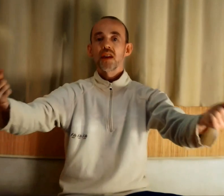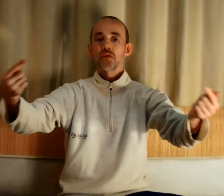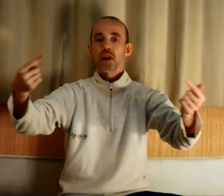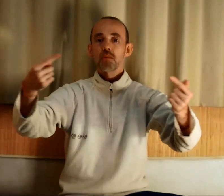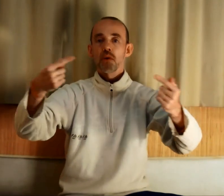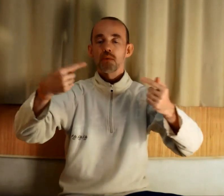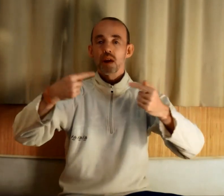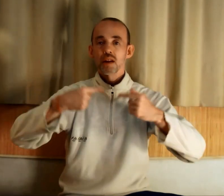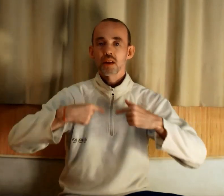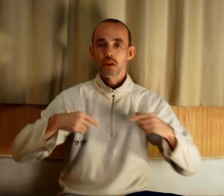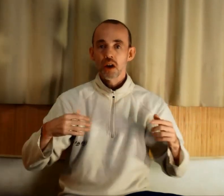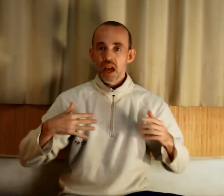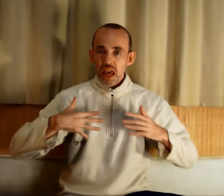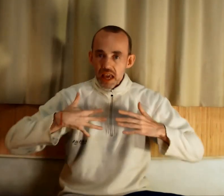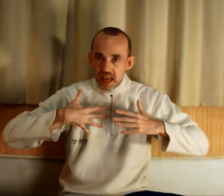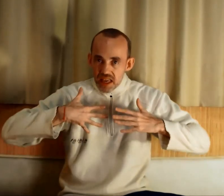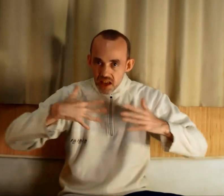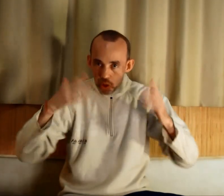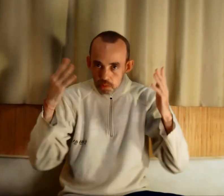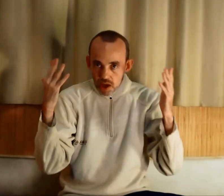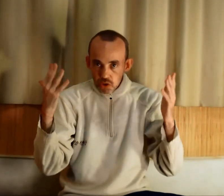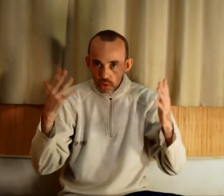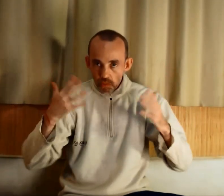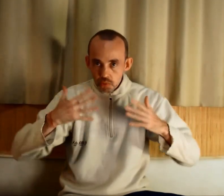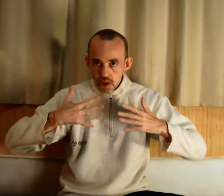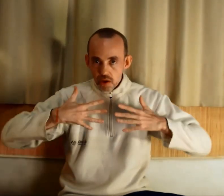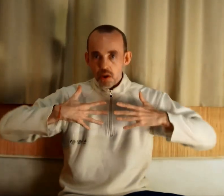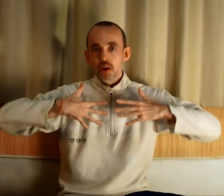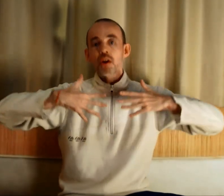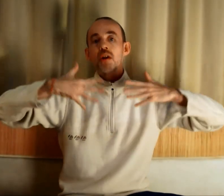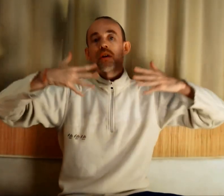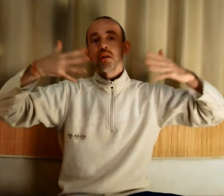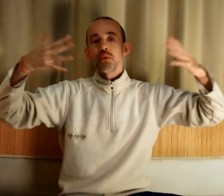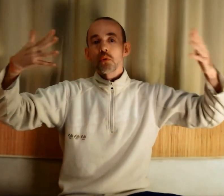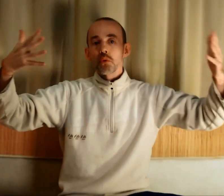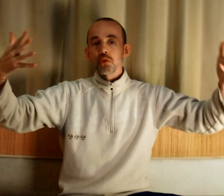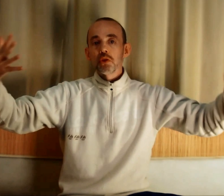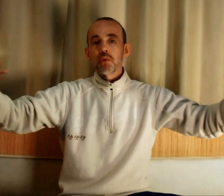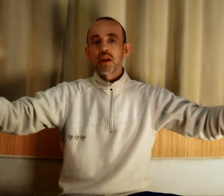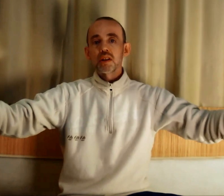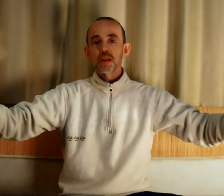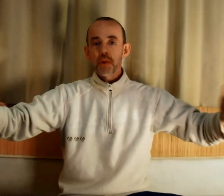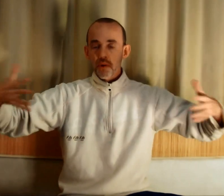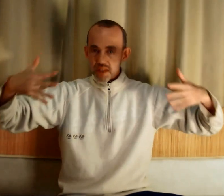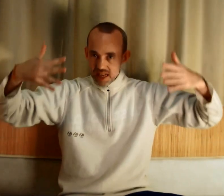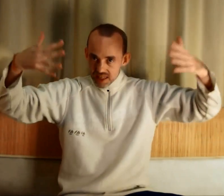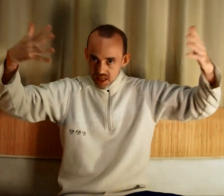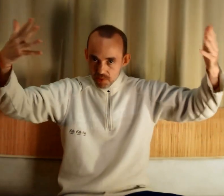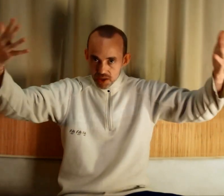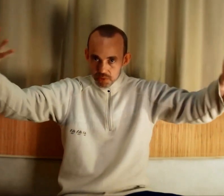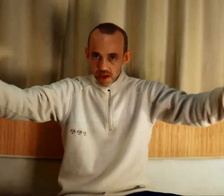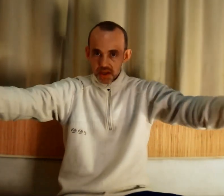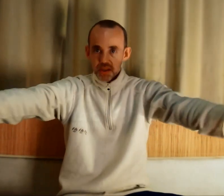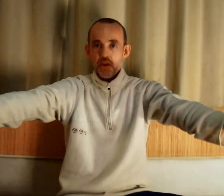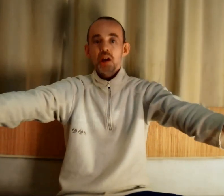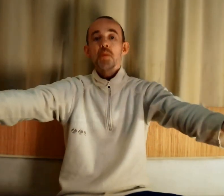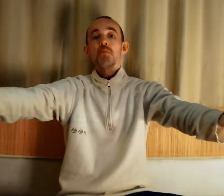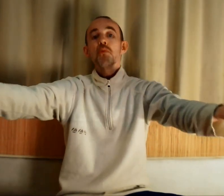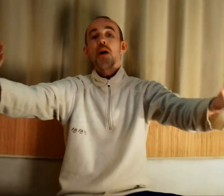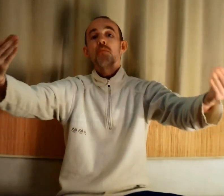naturellement vers l'intérieur. Et rien n'empêche non plus d'ailleurs, de continuer les expériences et les explorations vers l'extérieur, et peu à